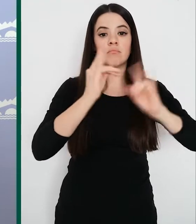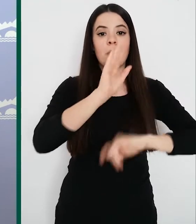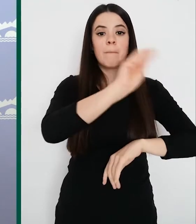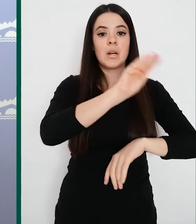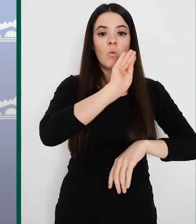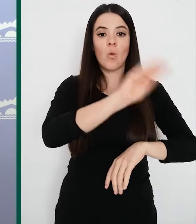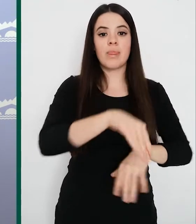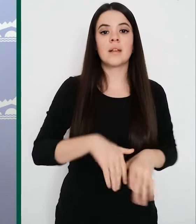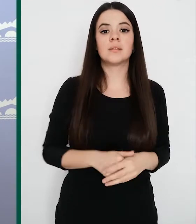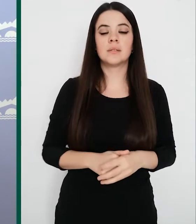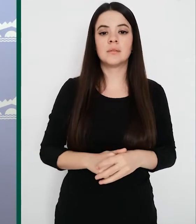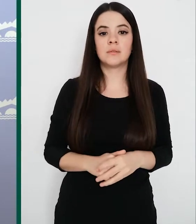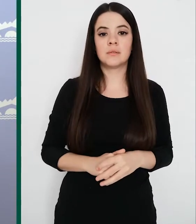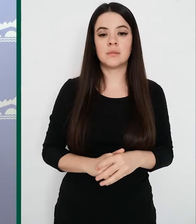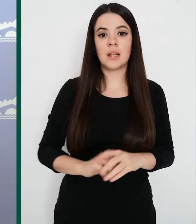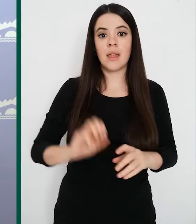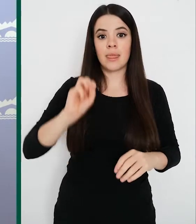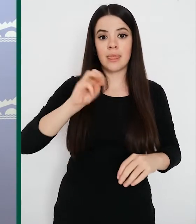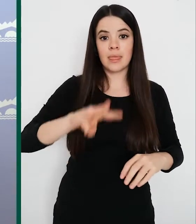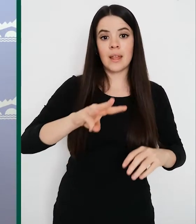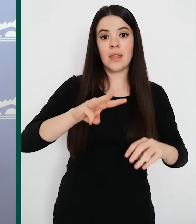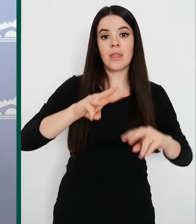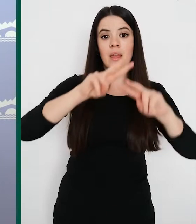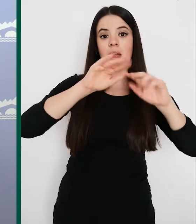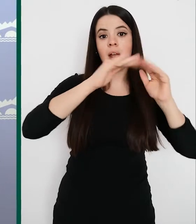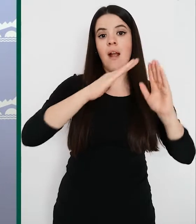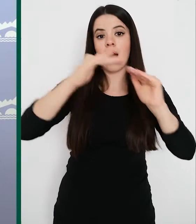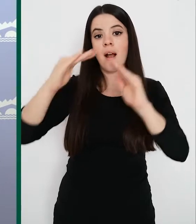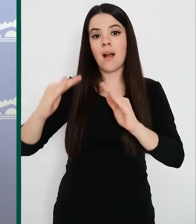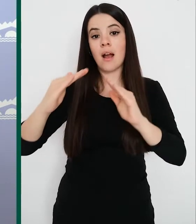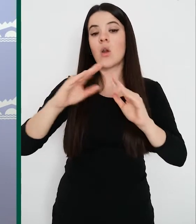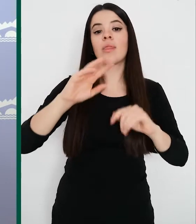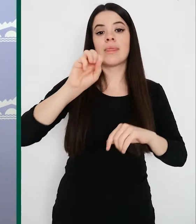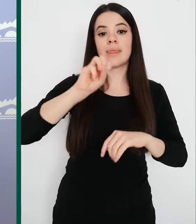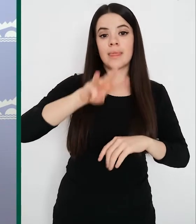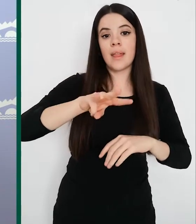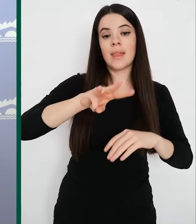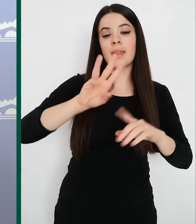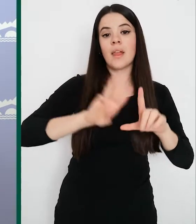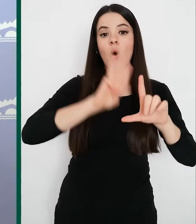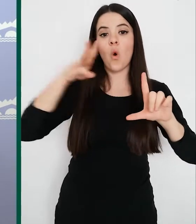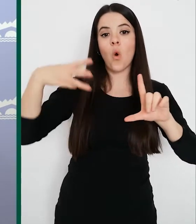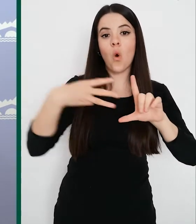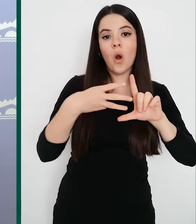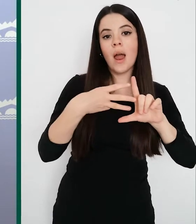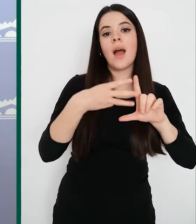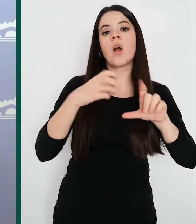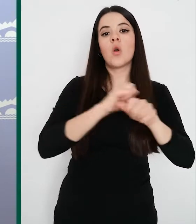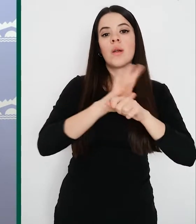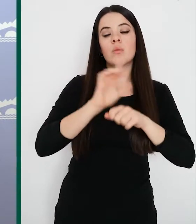Se realizaron 13 evaluaciones en el servicio online de consulta coronavirus.riojasalud.es.